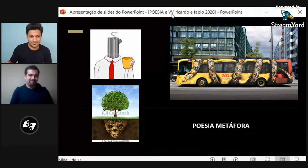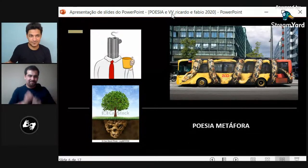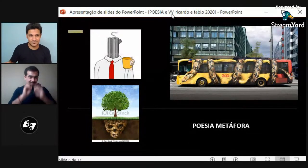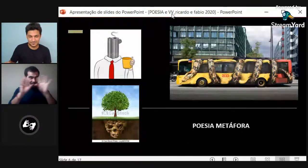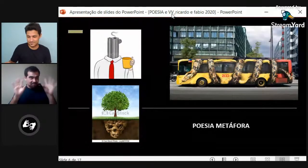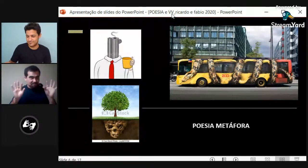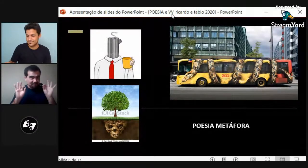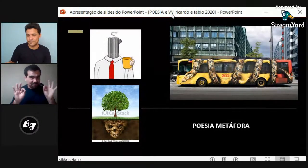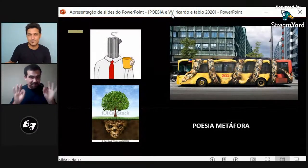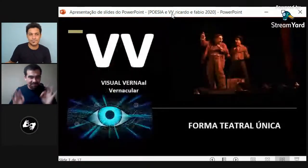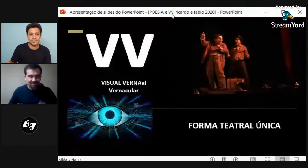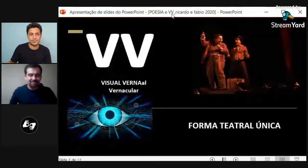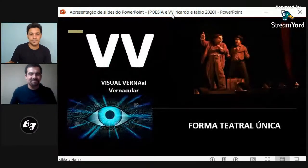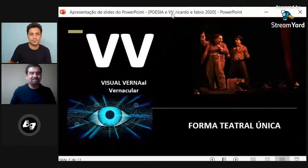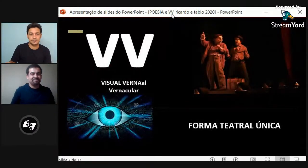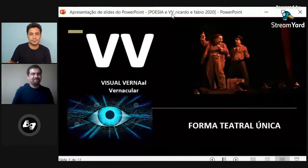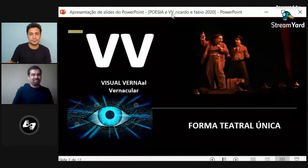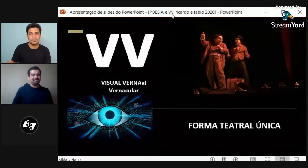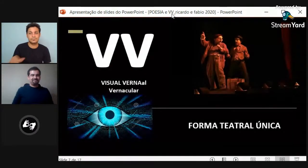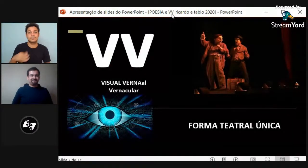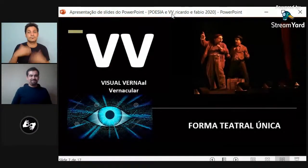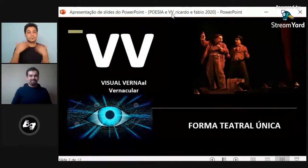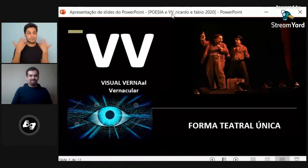juega un poco con estas ideas de lo bueno o lo malo.